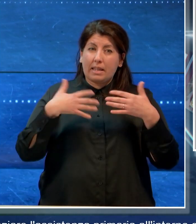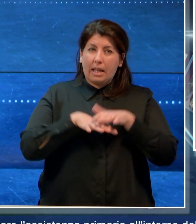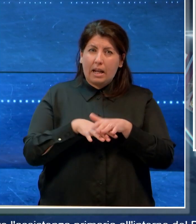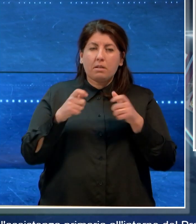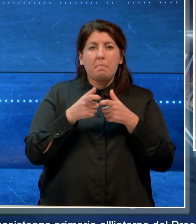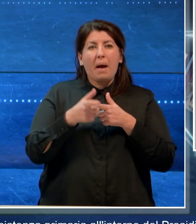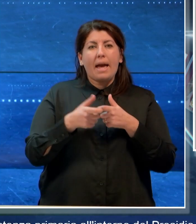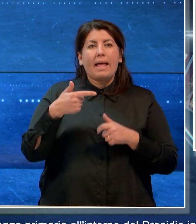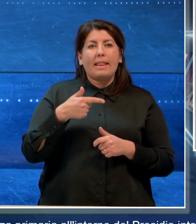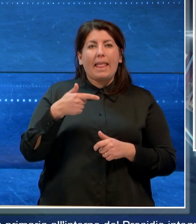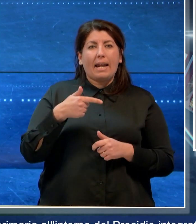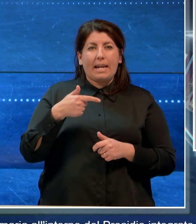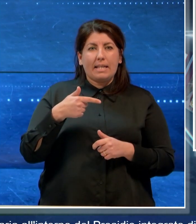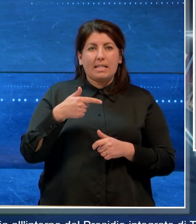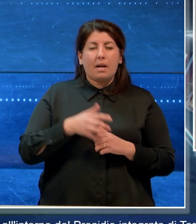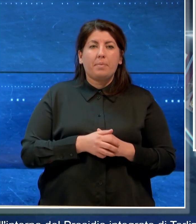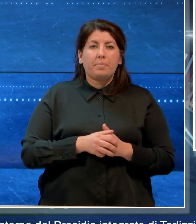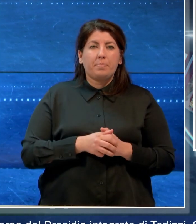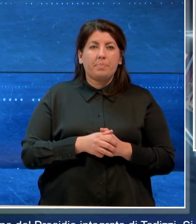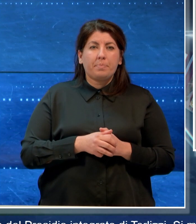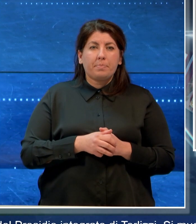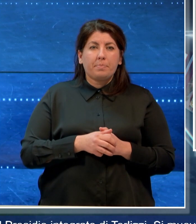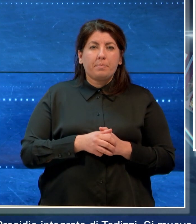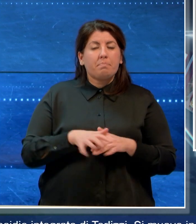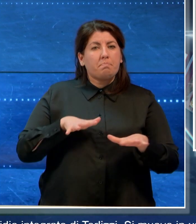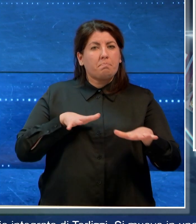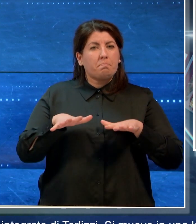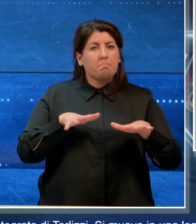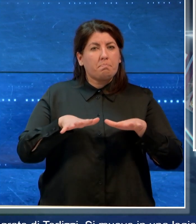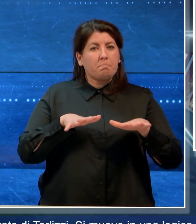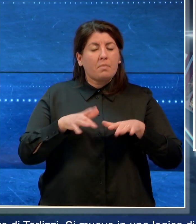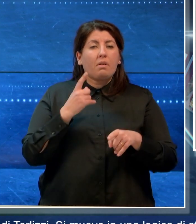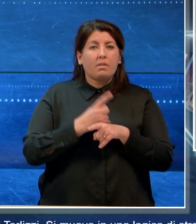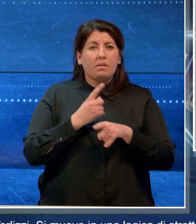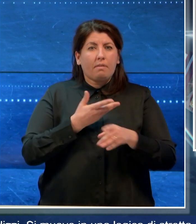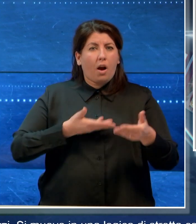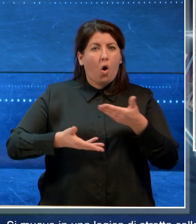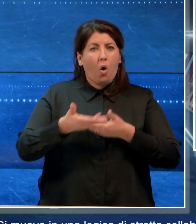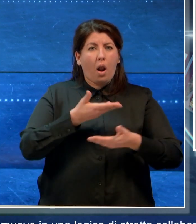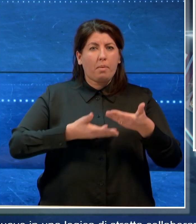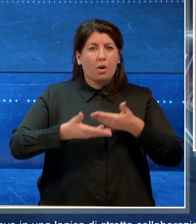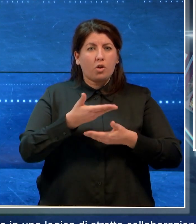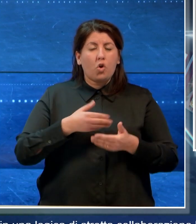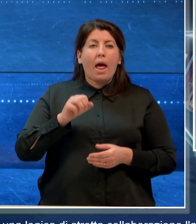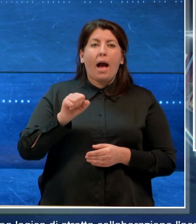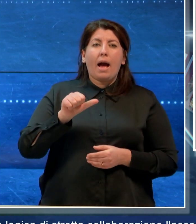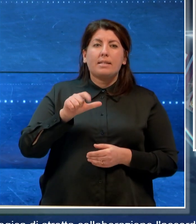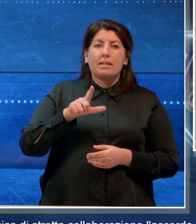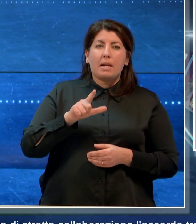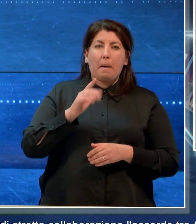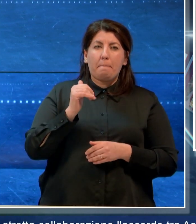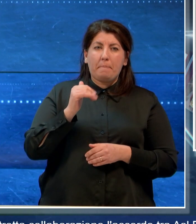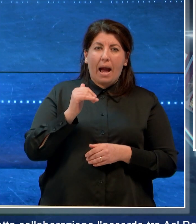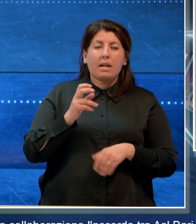si muove in una logica di stretta collaborazione l'accordo tra ASL Bari e